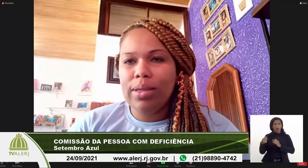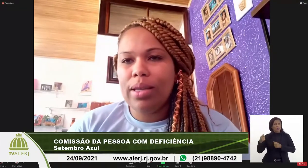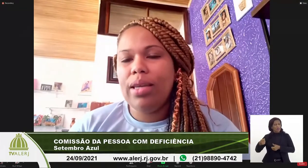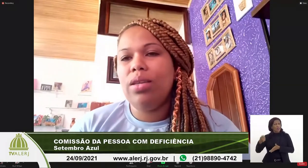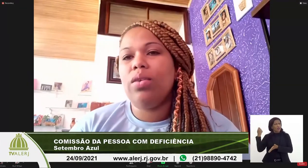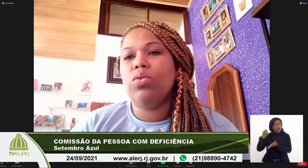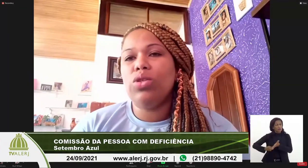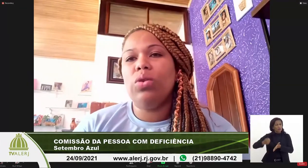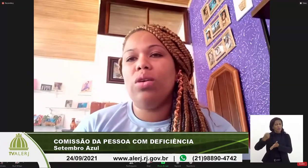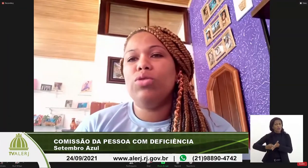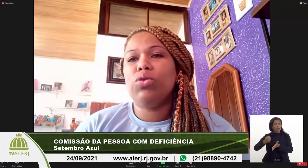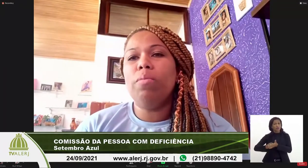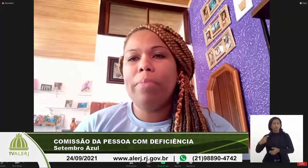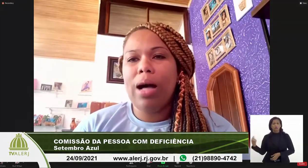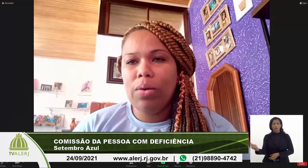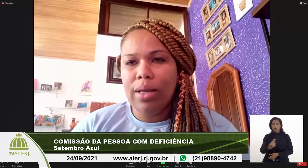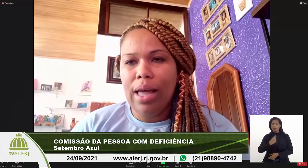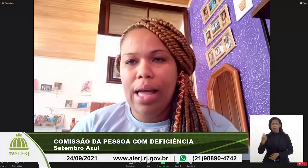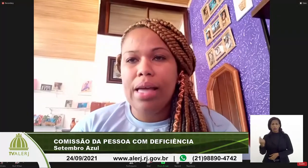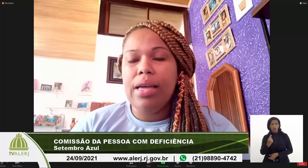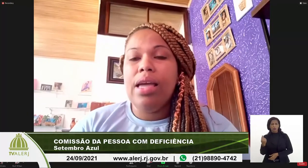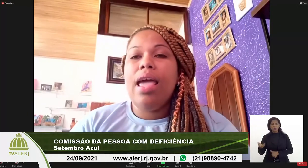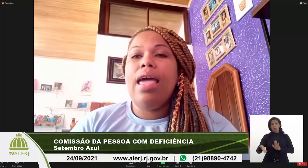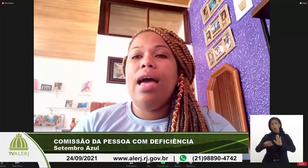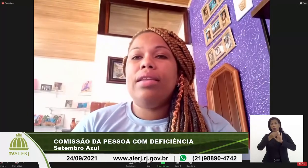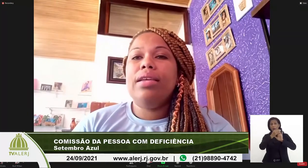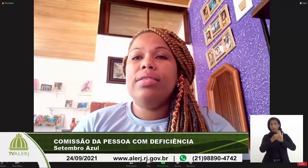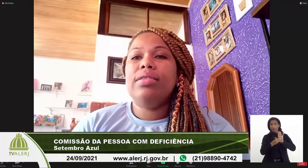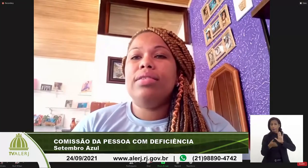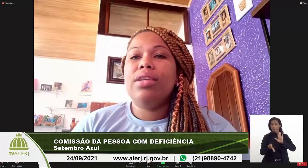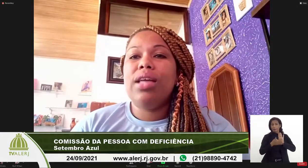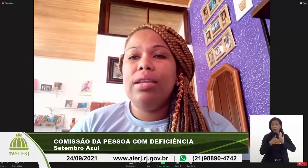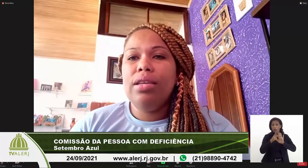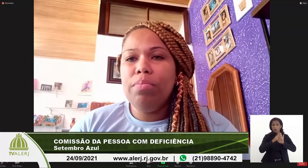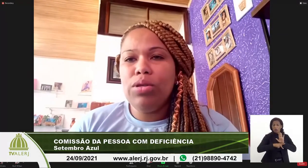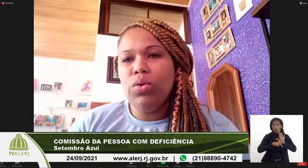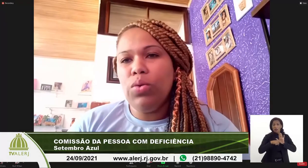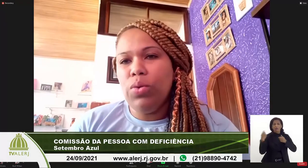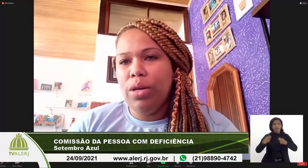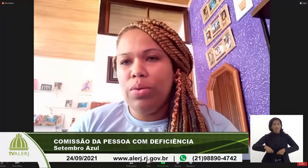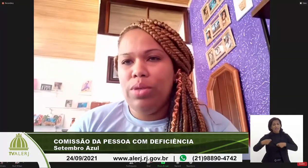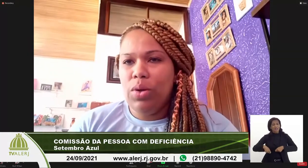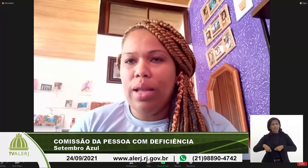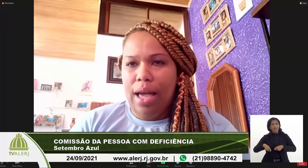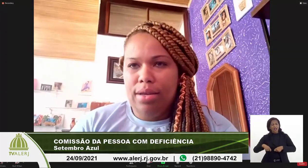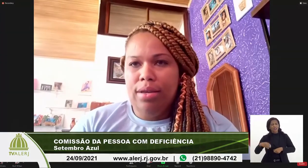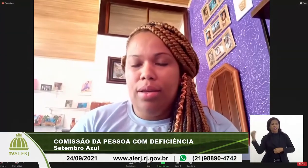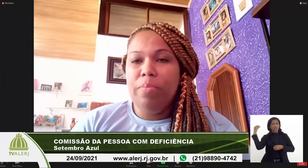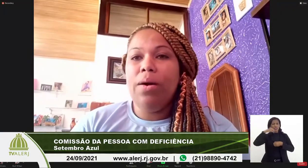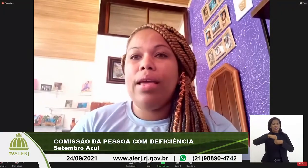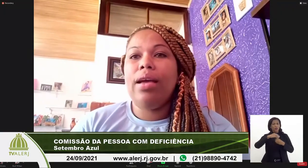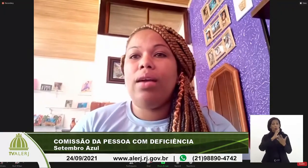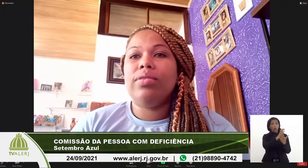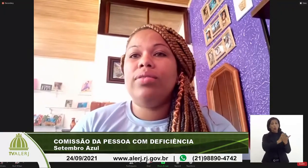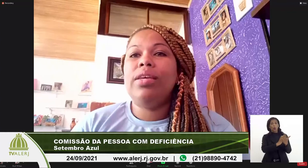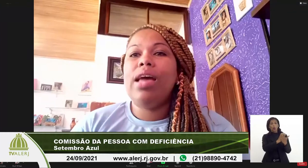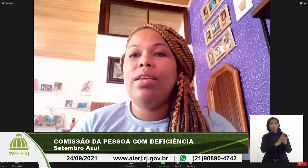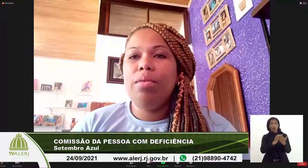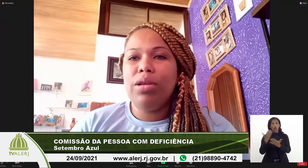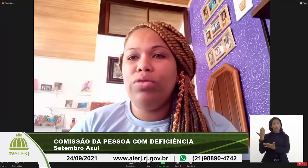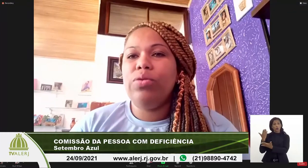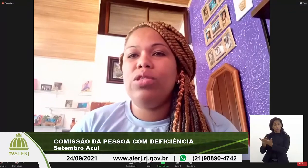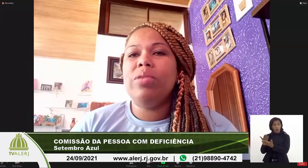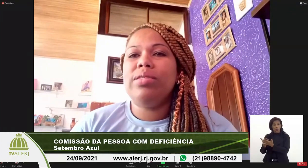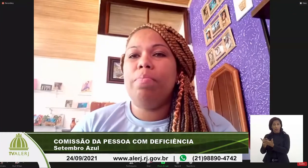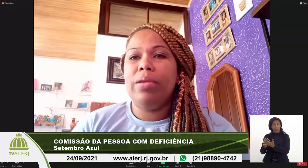luta que nós colocamos como pauta lá é a necessidade da Libras no currículo escolar. Porque se a